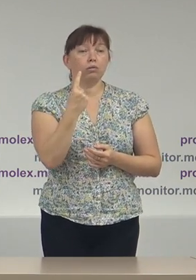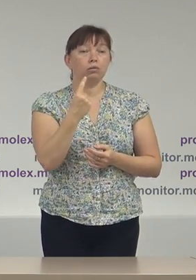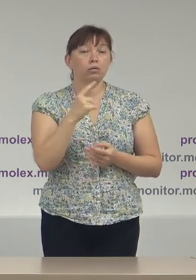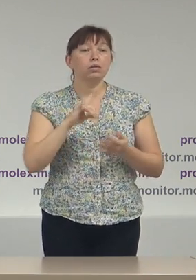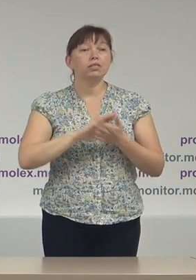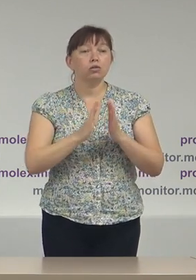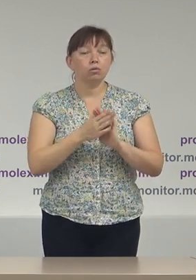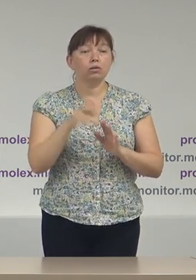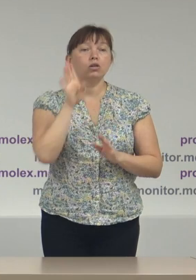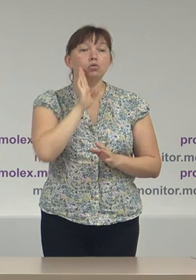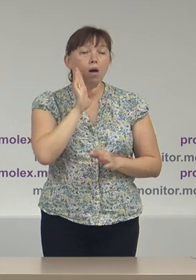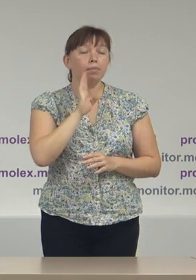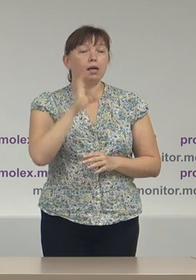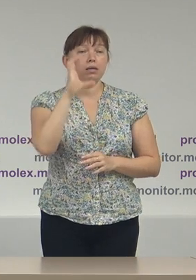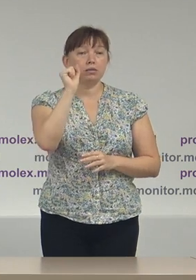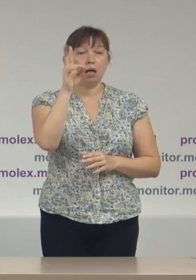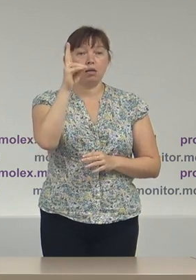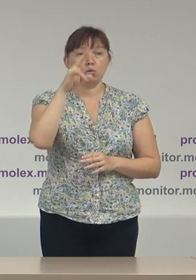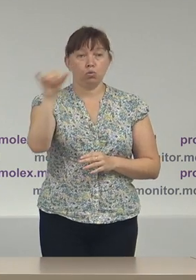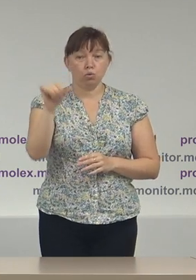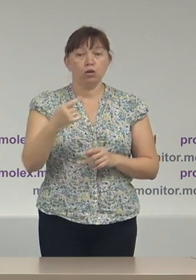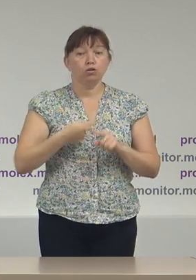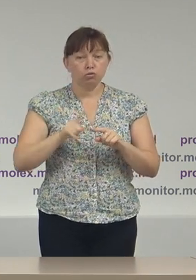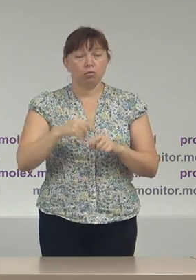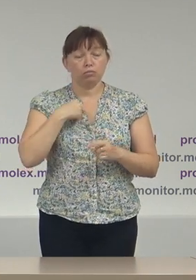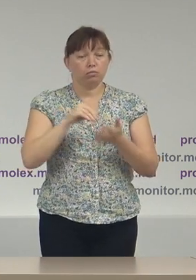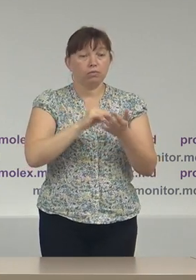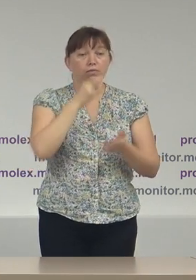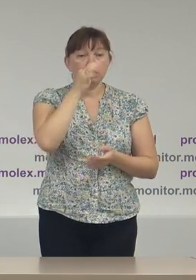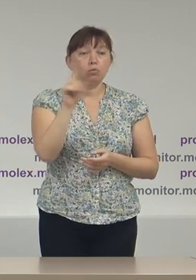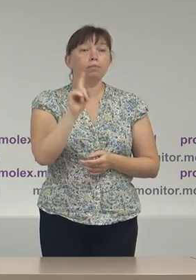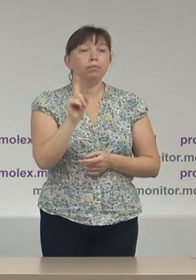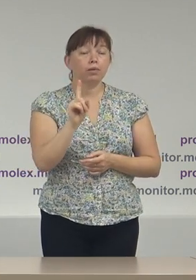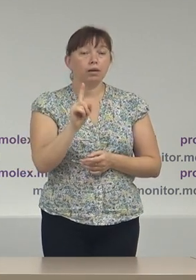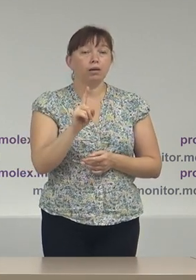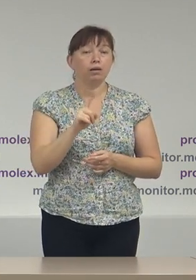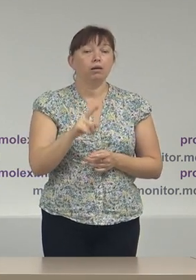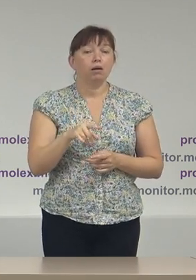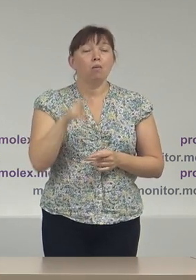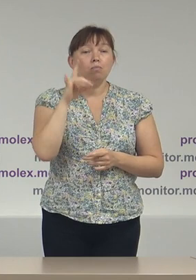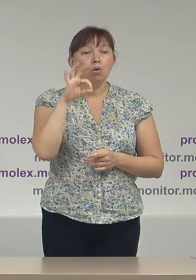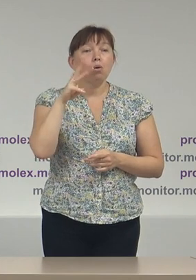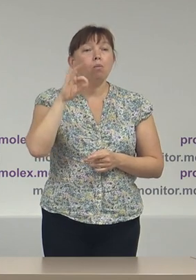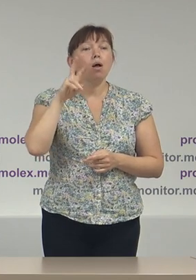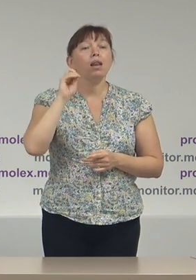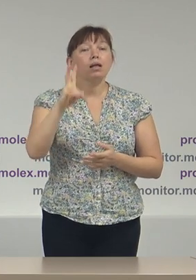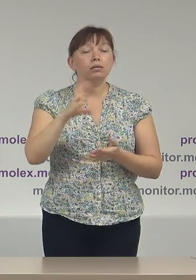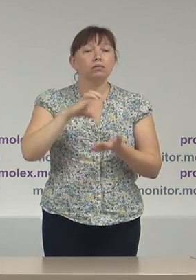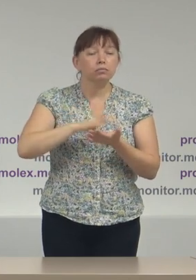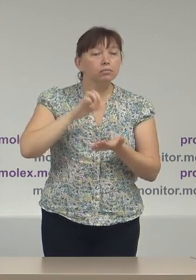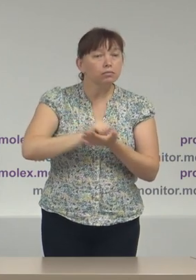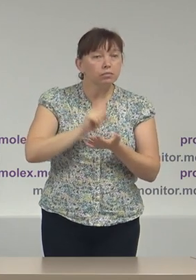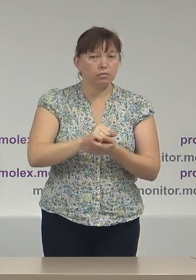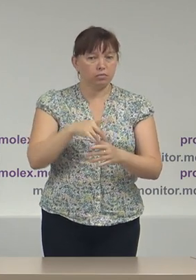doamna Maia Sandu. Și aici eu încă o dată vreau să subliniez pentru că misiunea Promolex s-a reiterat cu fiecare ocazie